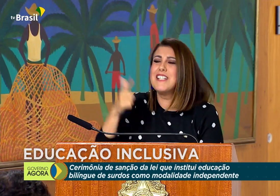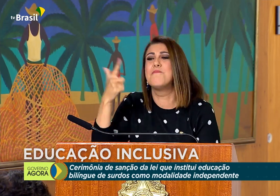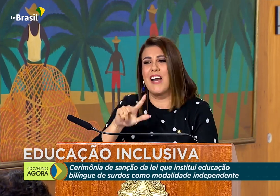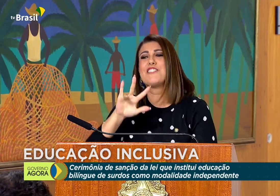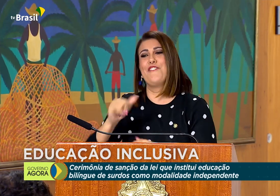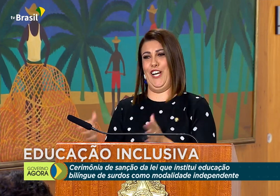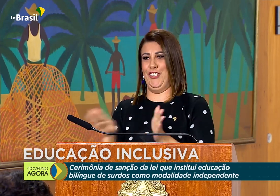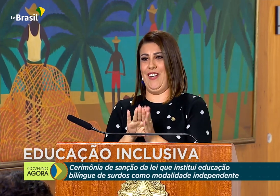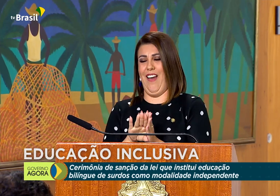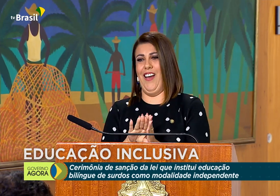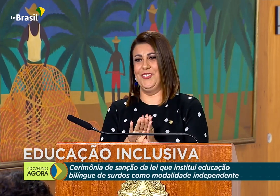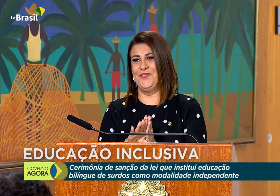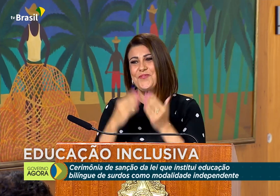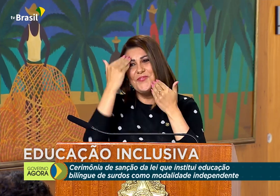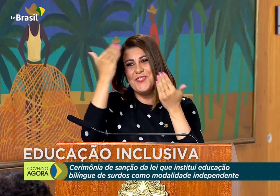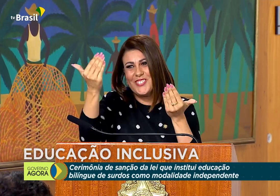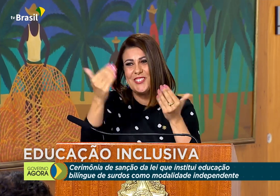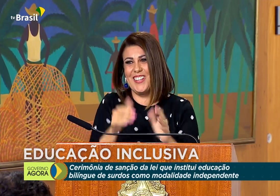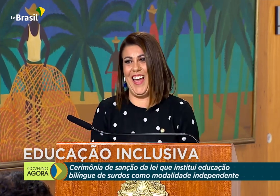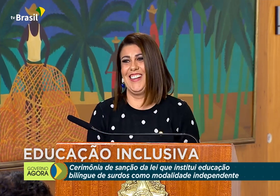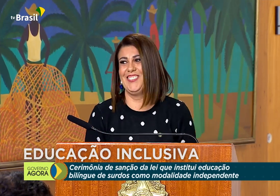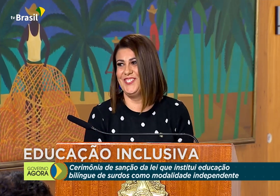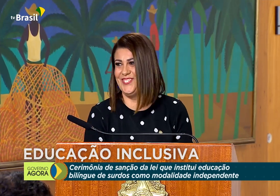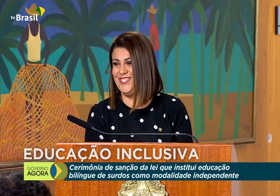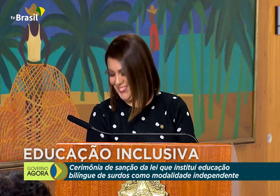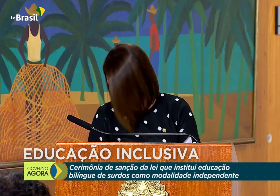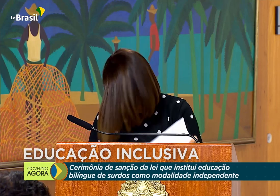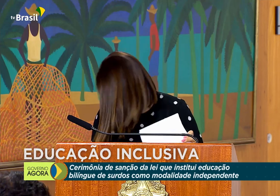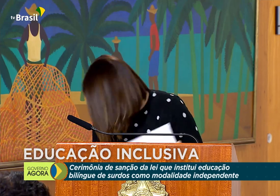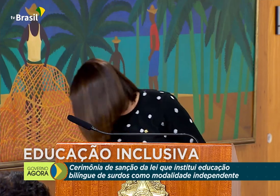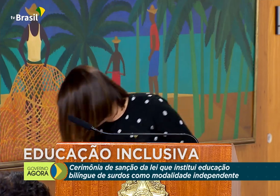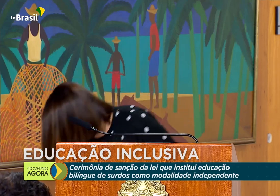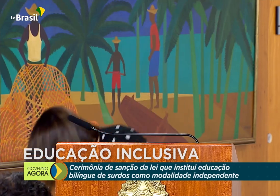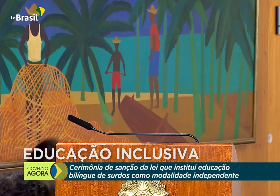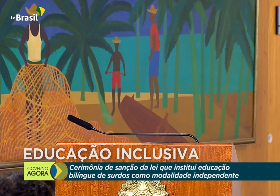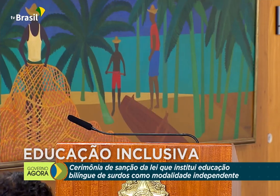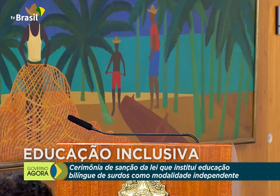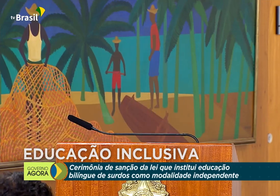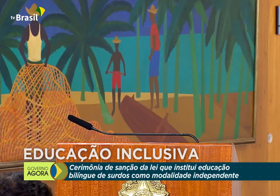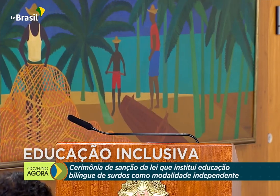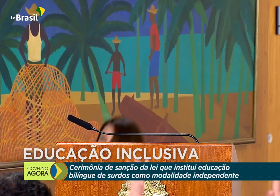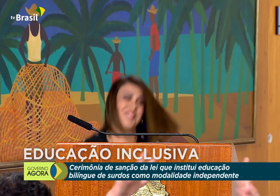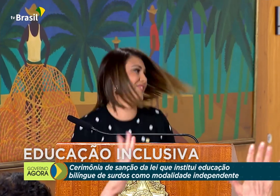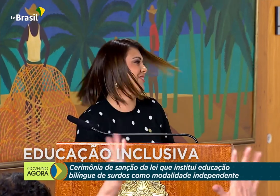Essa, entretanto, será apenas uma vitória entre muitas. Muito obrigada.